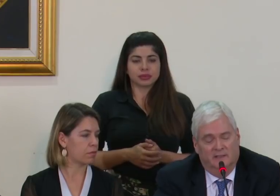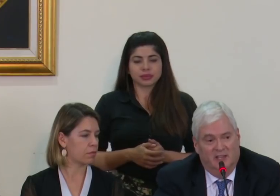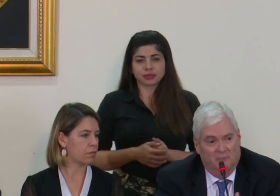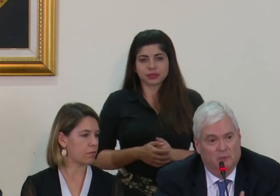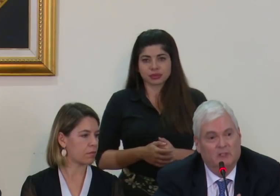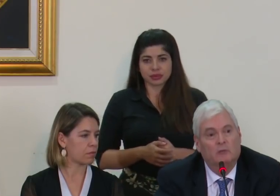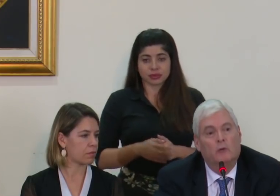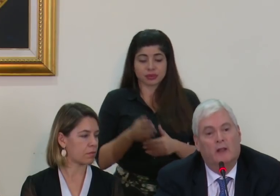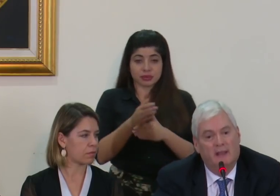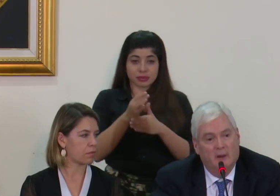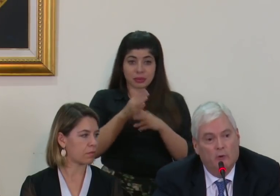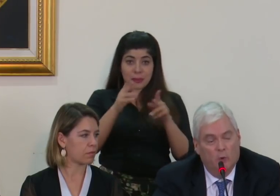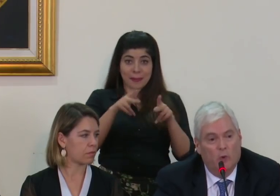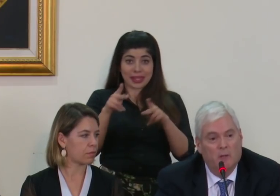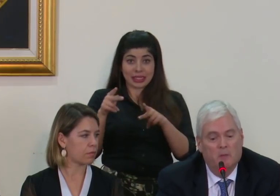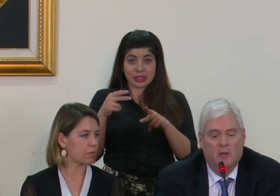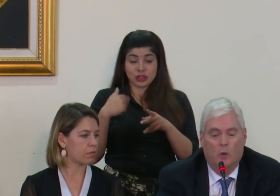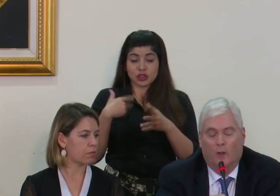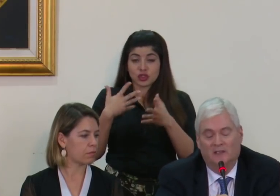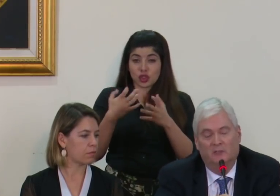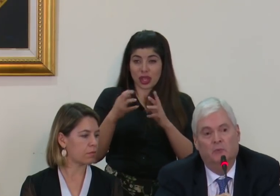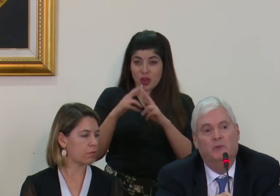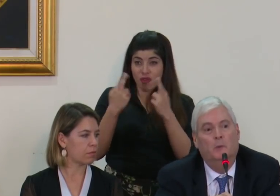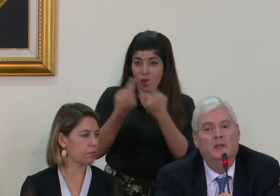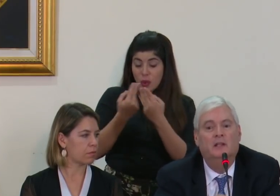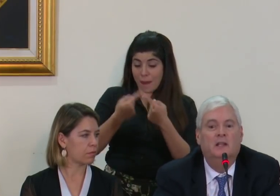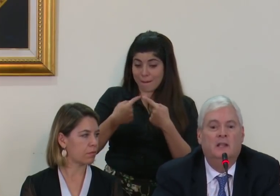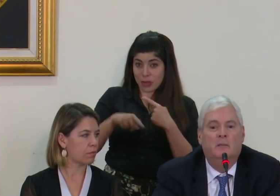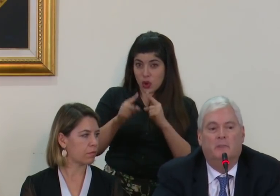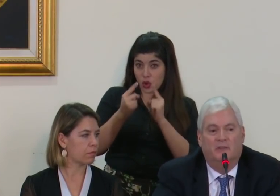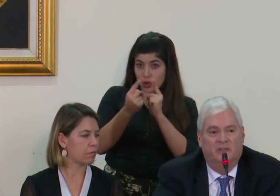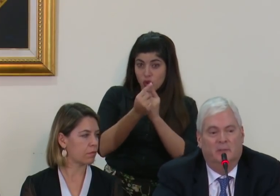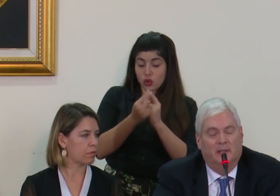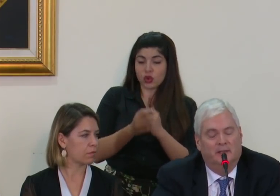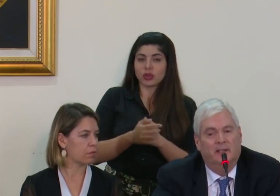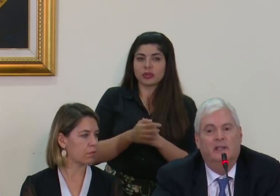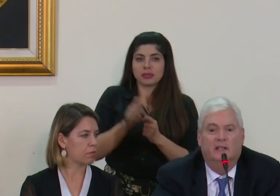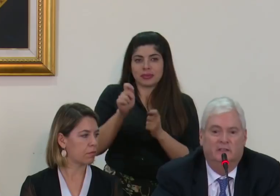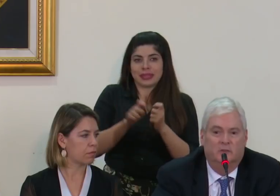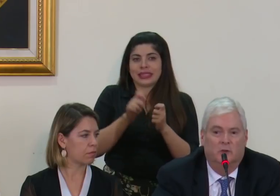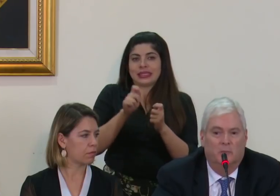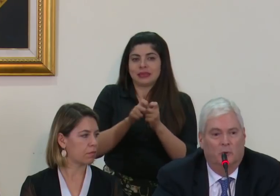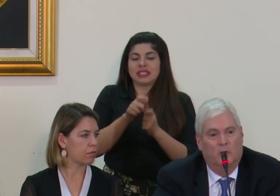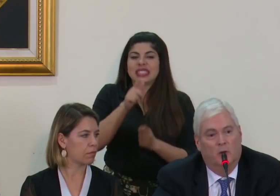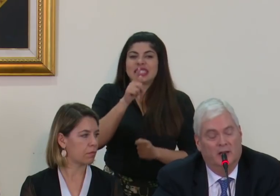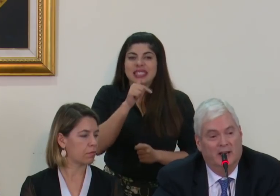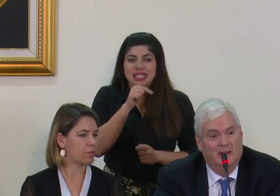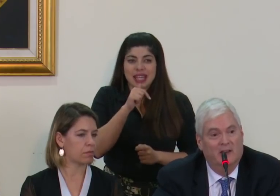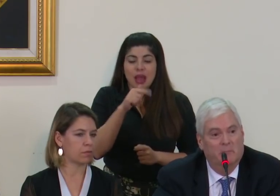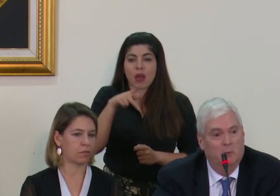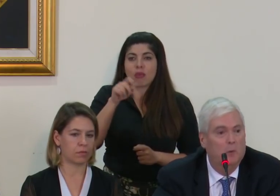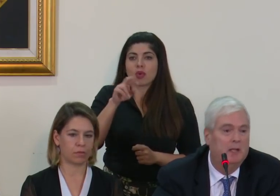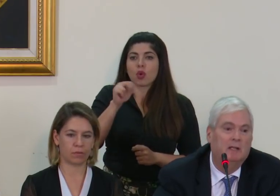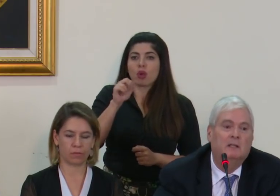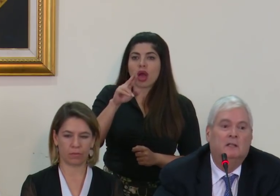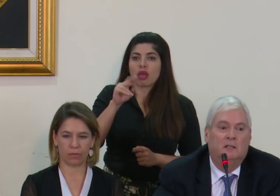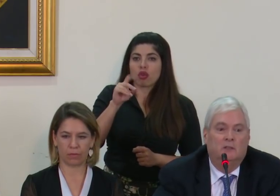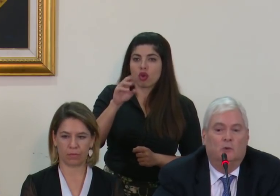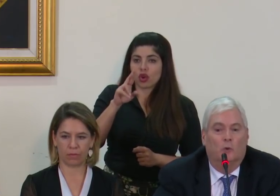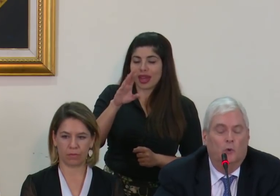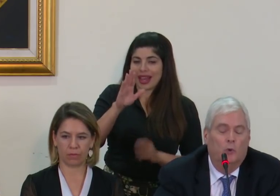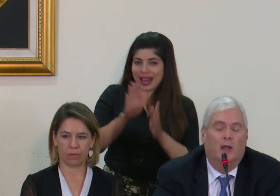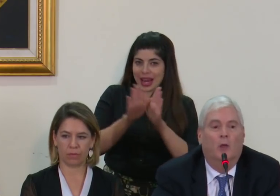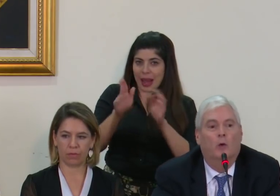entre las personas con las que quiero reunirme lo antes posible precisamente es con el procurador general de la república